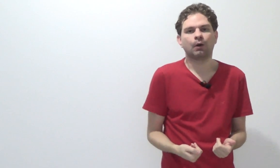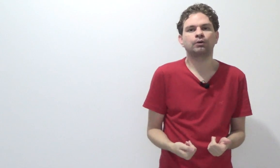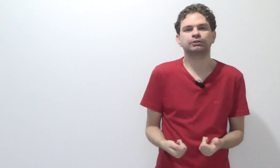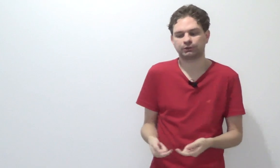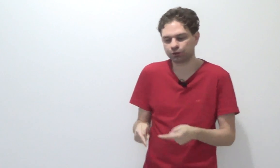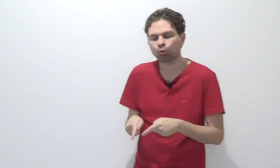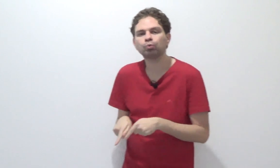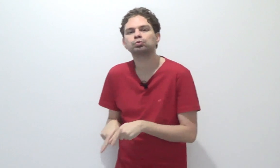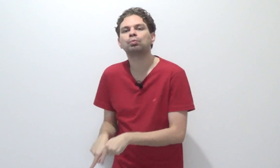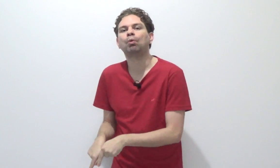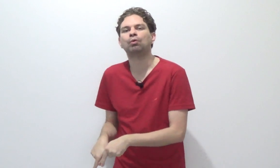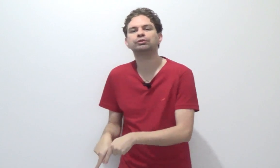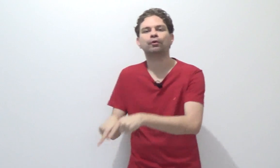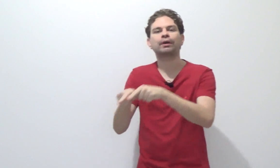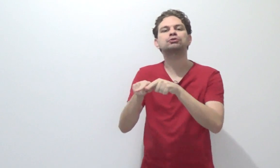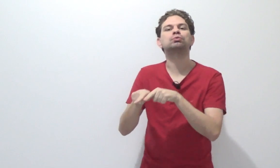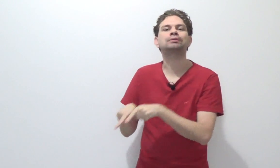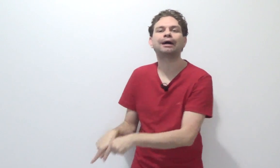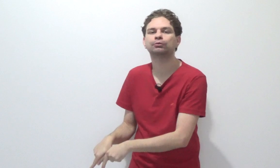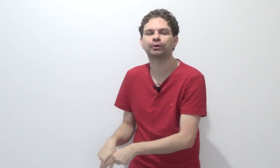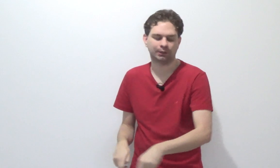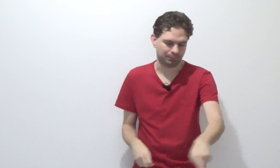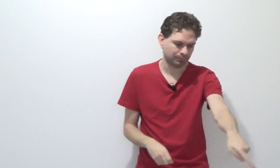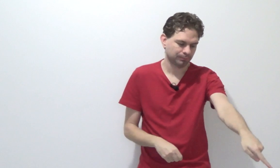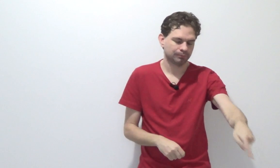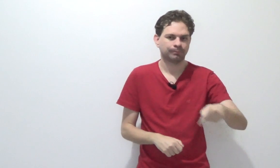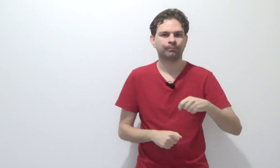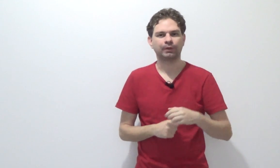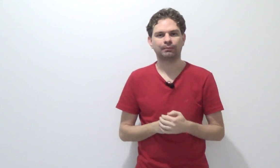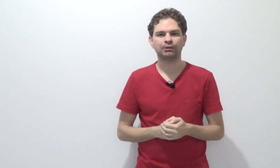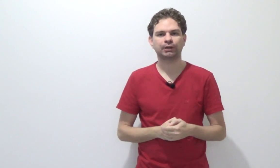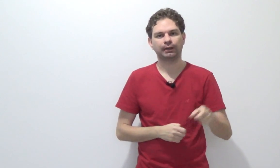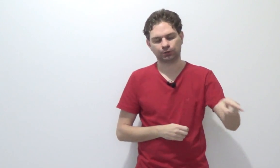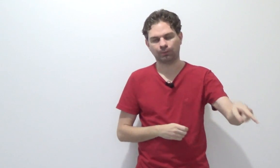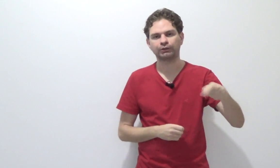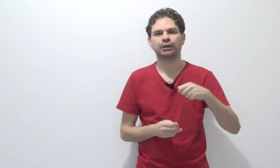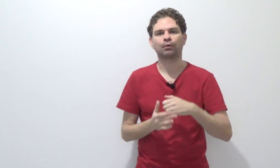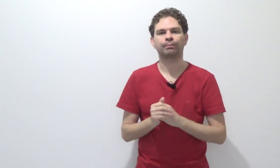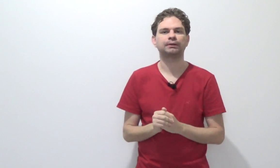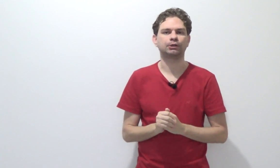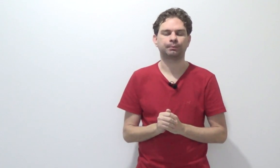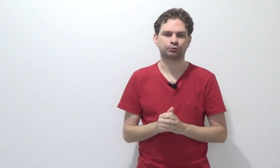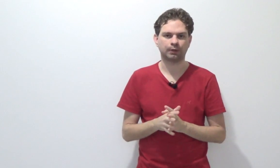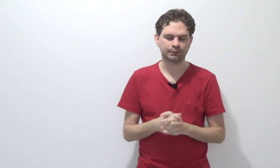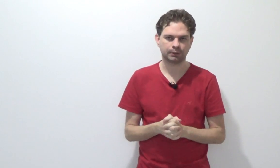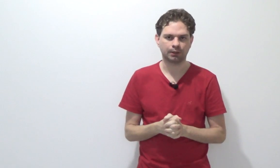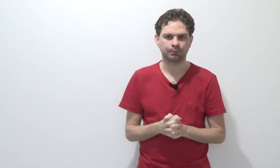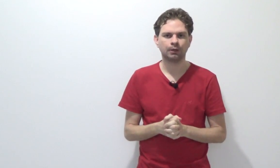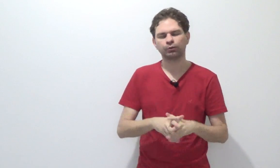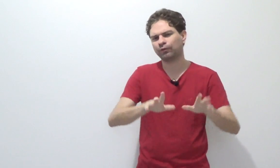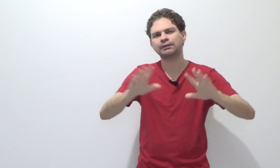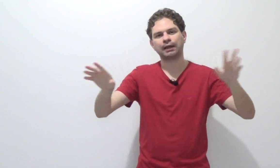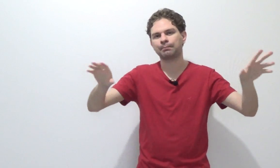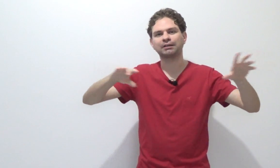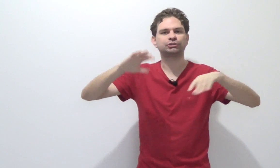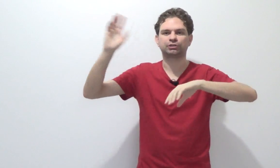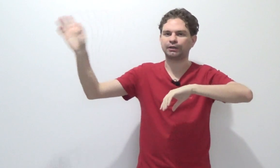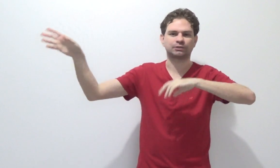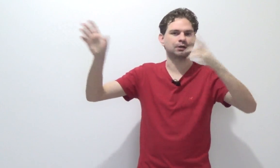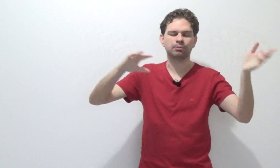Aonde que se consumou? Onde foi o resultado do crime? Em Magé. Então Magé é a competente pra julgar esse crime. Não vai entrar em base de extradição,